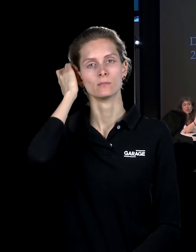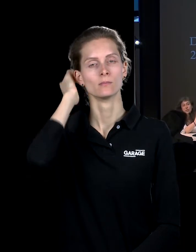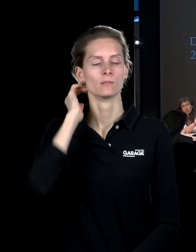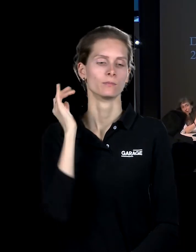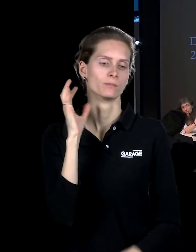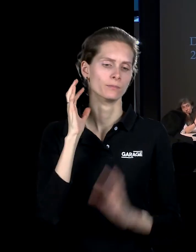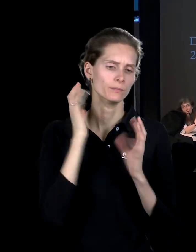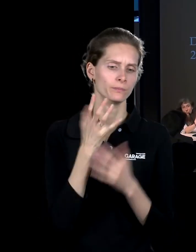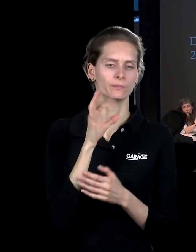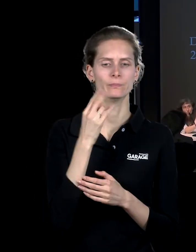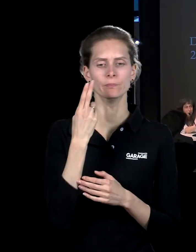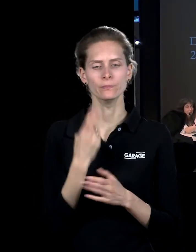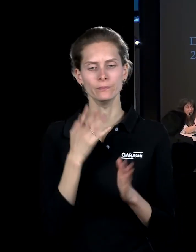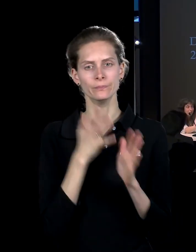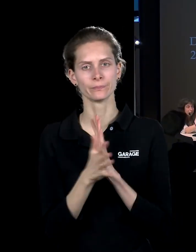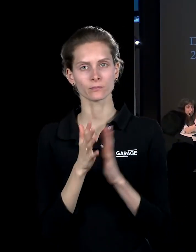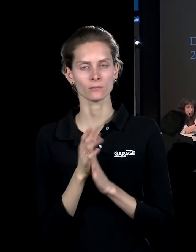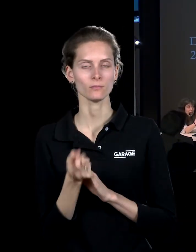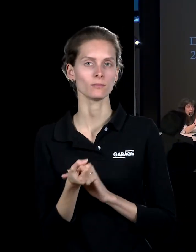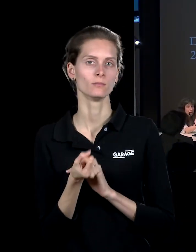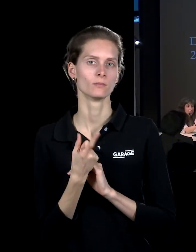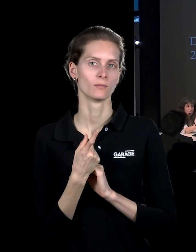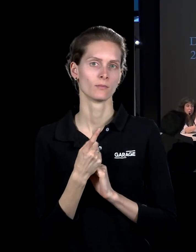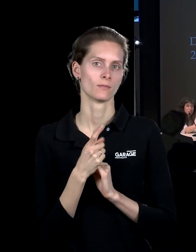оказывается таким очаровательным кукольным спектаклем.